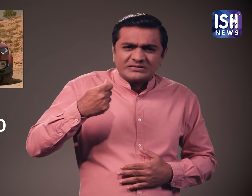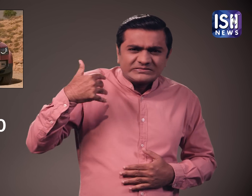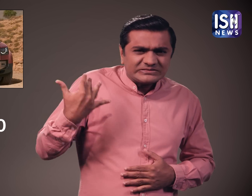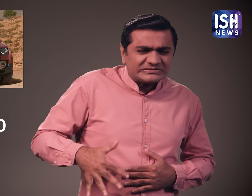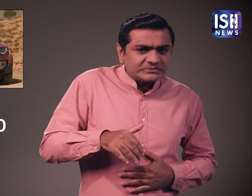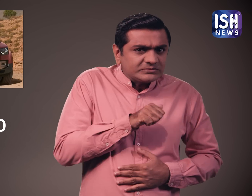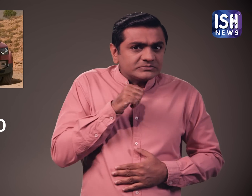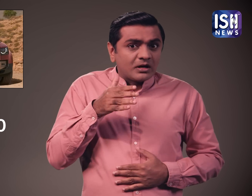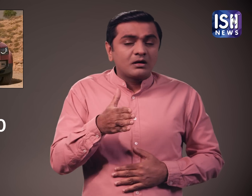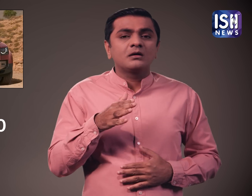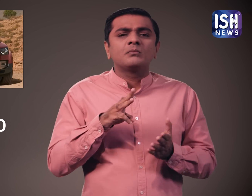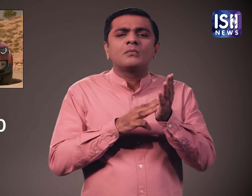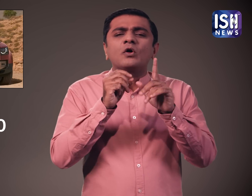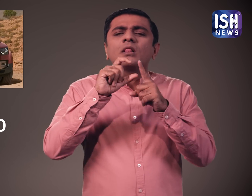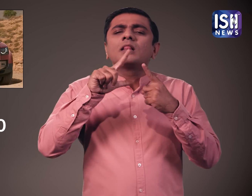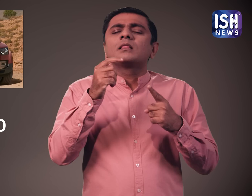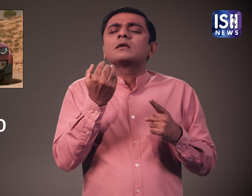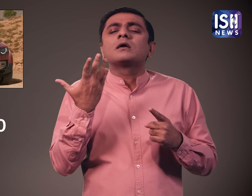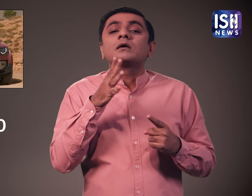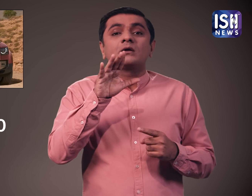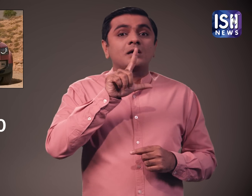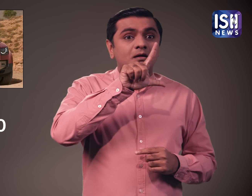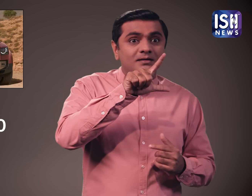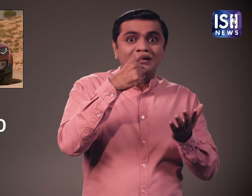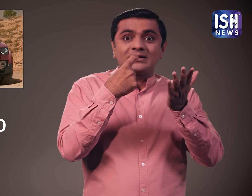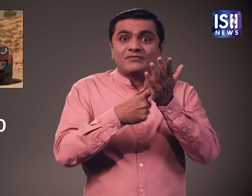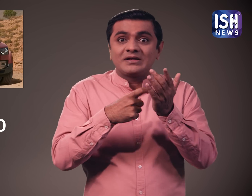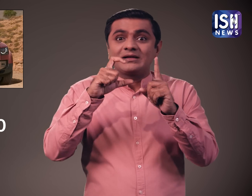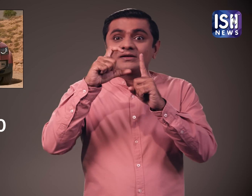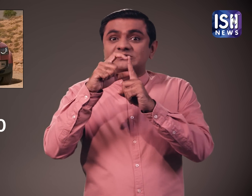लैंड रोवर डिफेंडर 130 SUV खरीदी